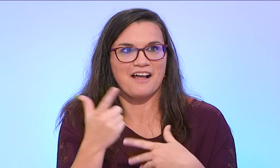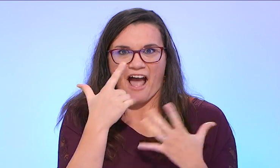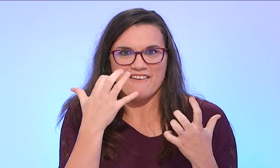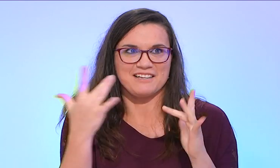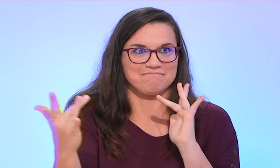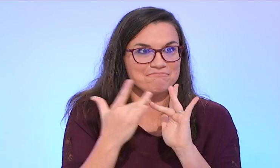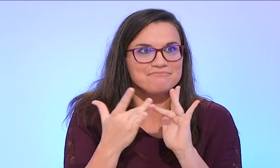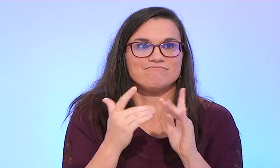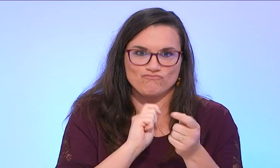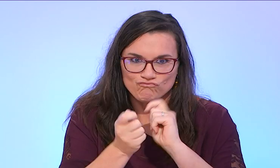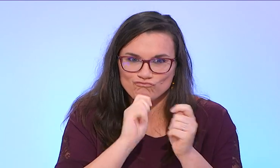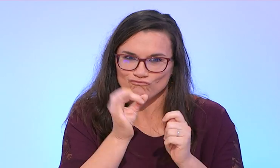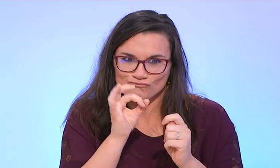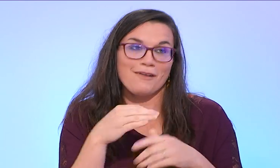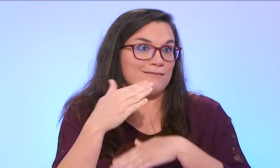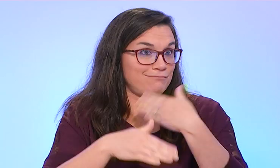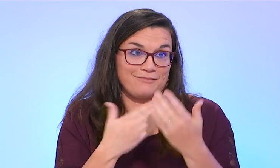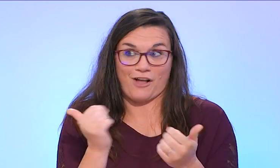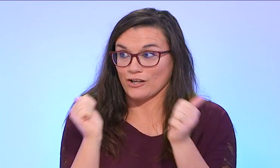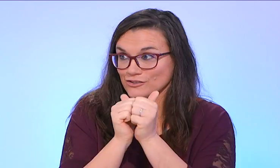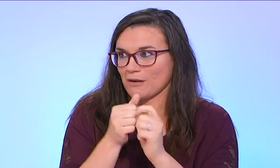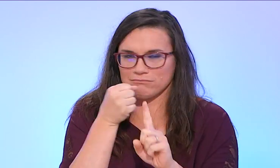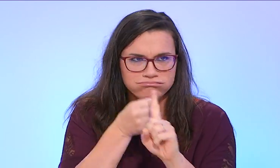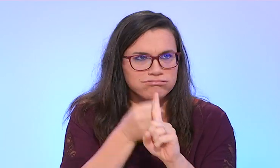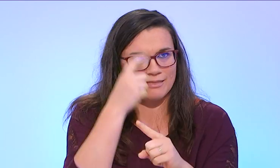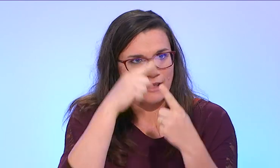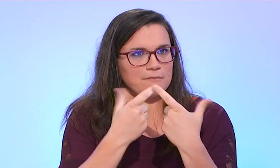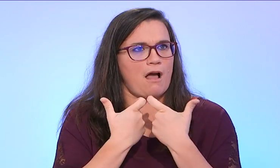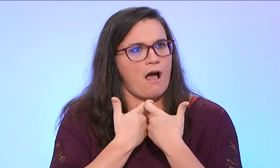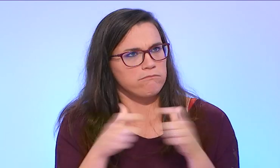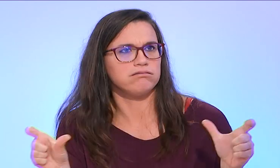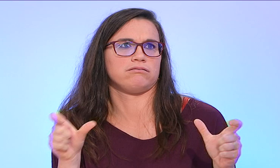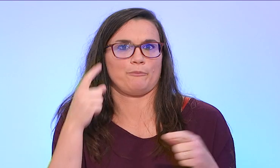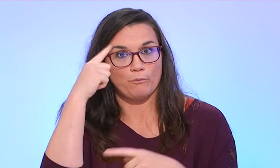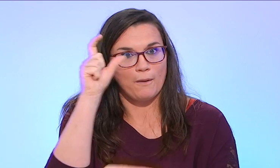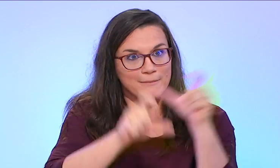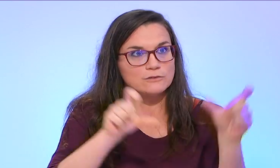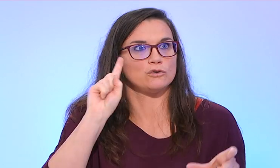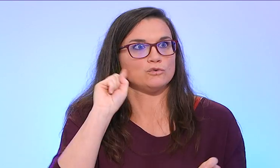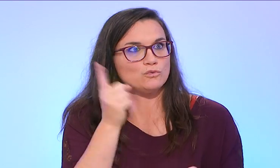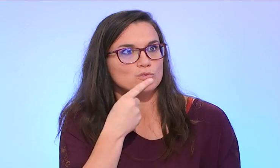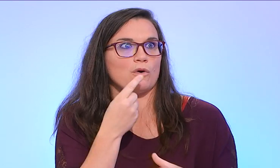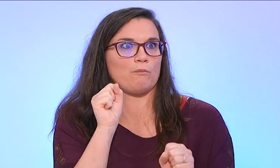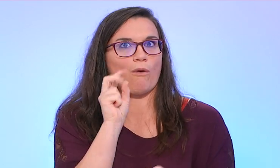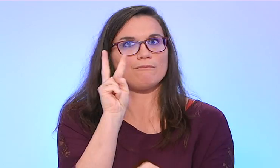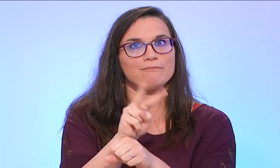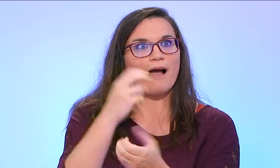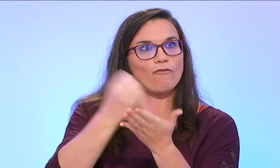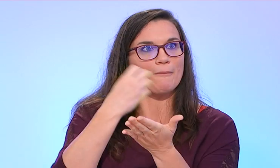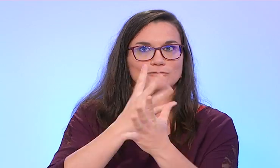voilà, suite à ça, elle a eu envie de me contacter. Donc, c'est ce qu'on a fait. Voilà, on milite un petit peu toutes les deux pour l'accessibilité